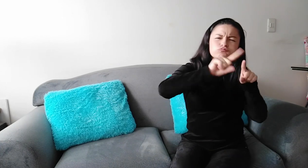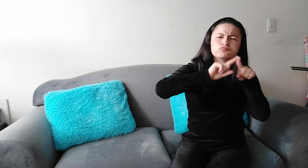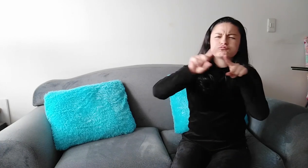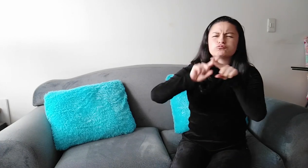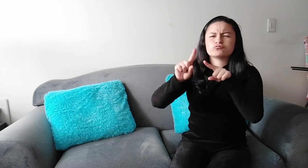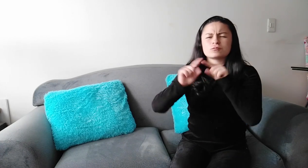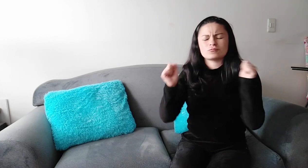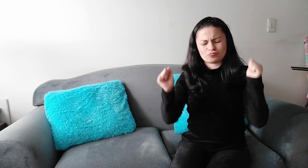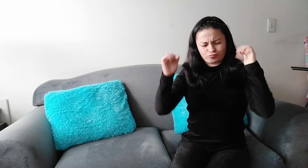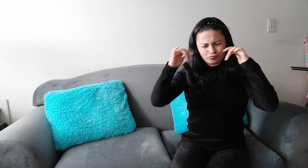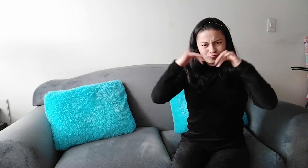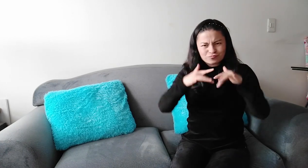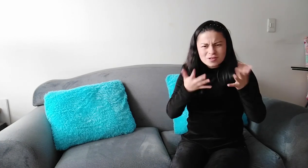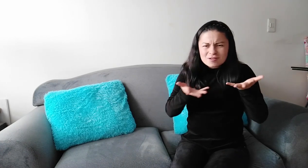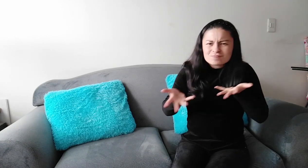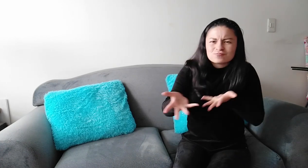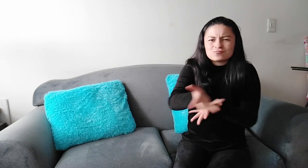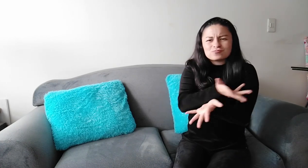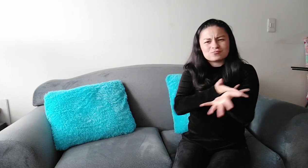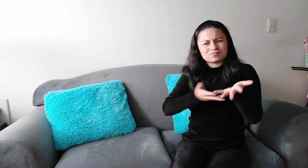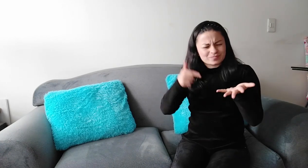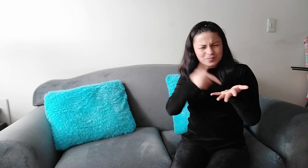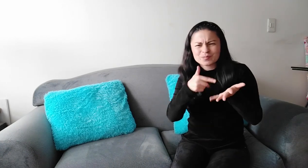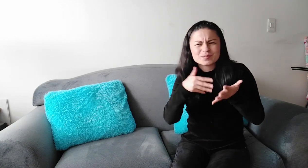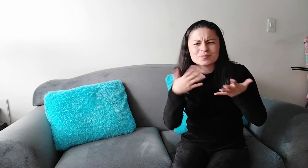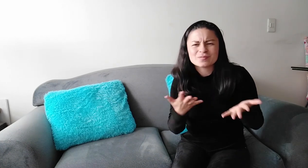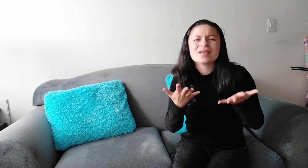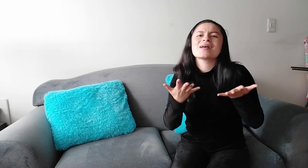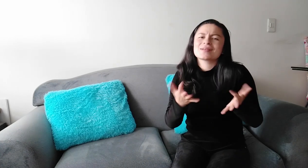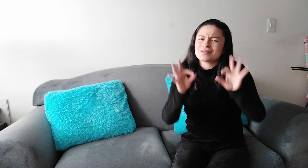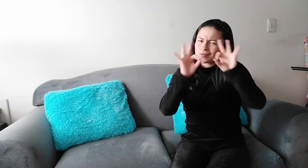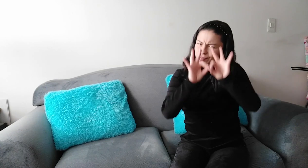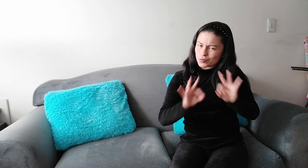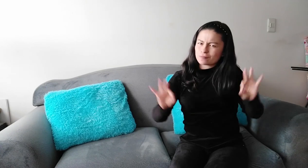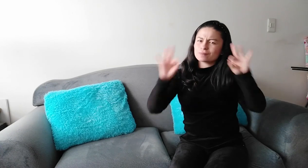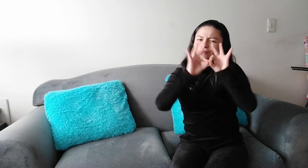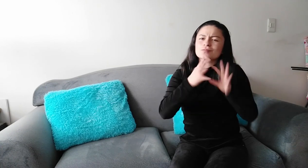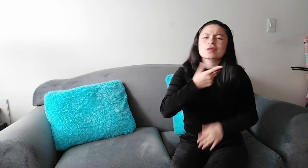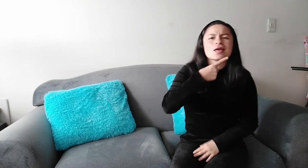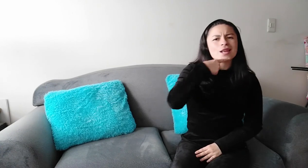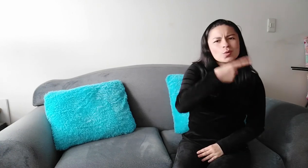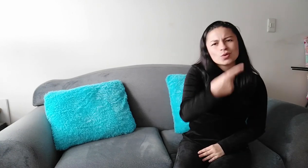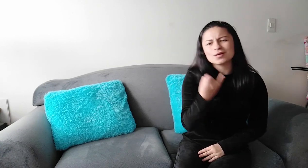cual se trabaja por el reconocimiento de las lenguas de los grupos étnicos presentes en el territorio nacional.